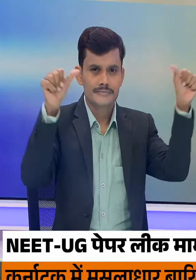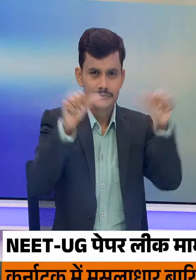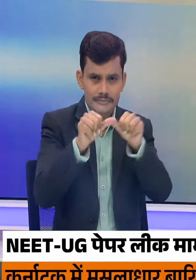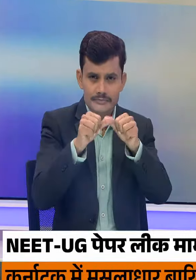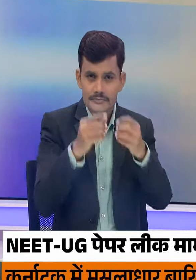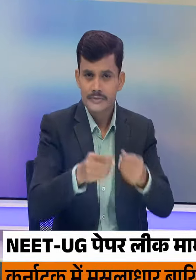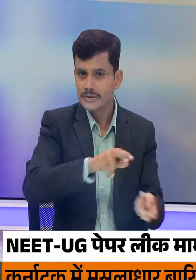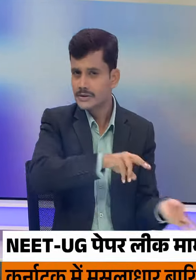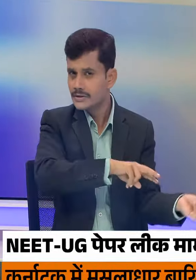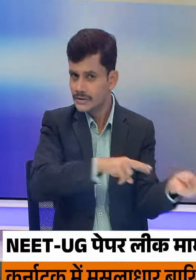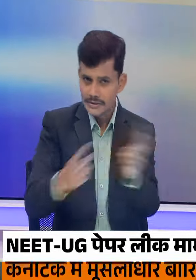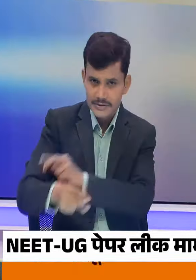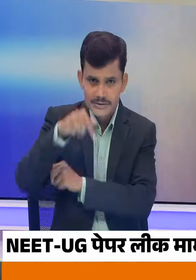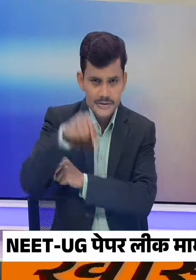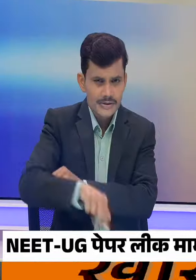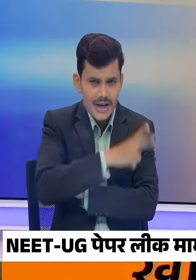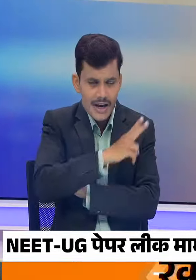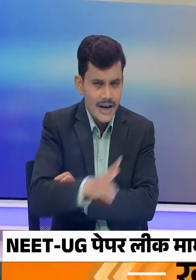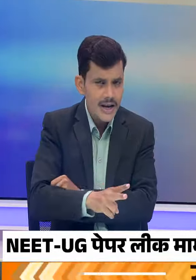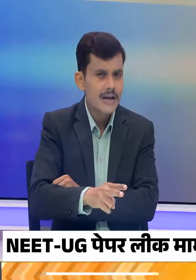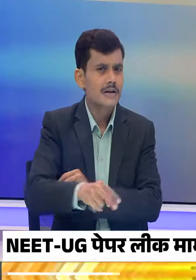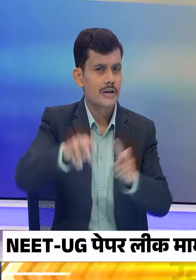से ज्यादा याजिकाएं भी शामिल